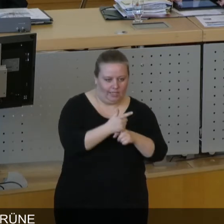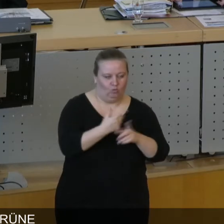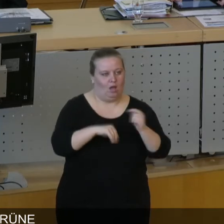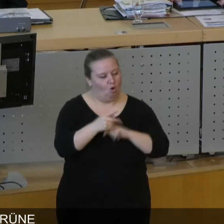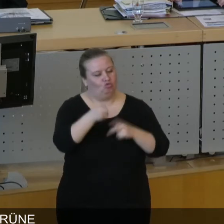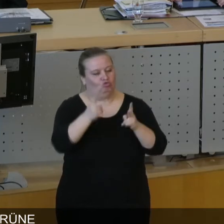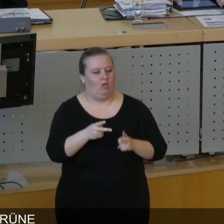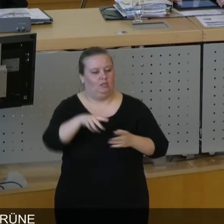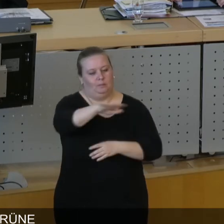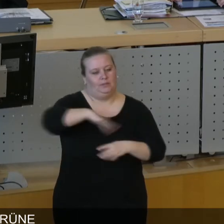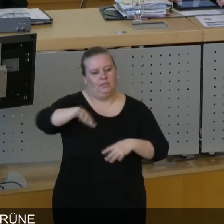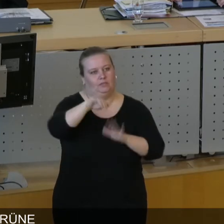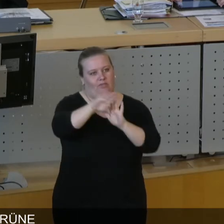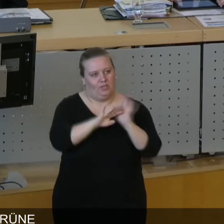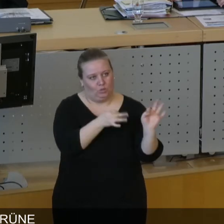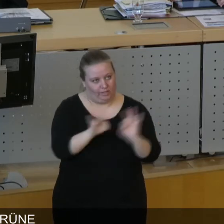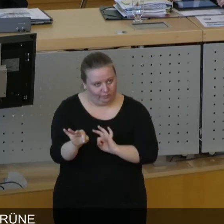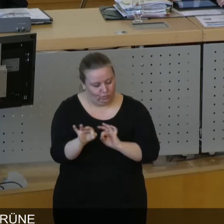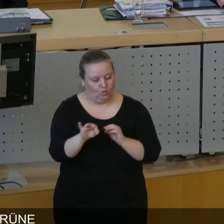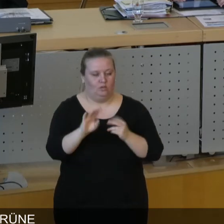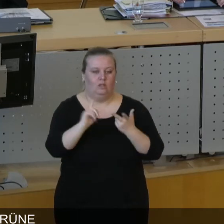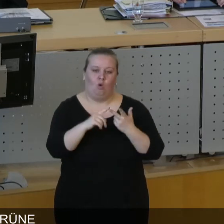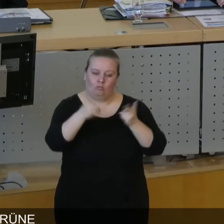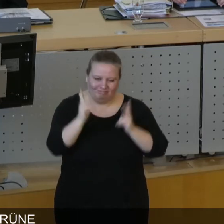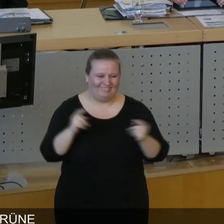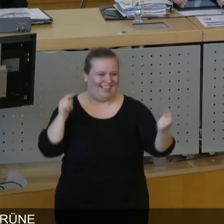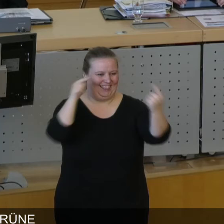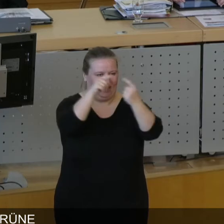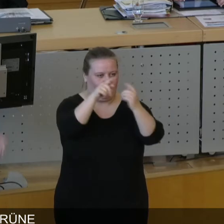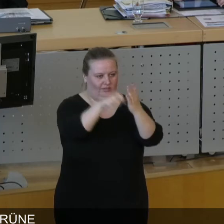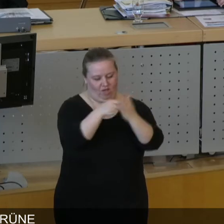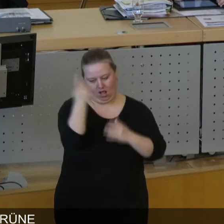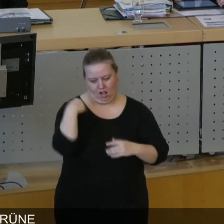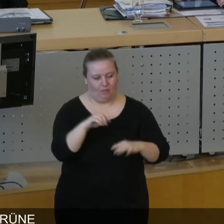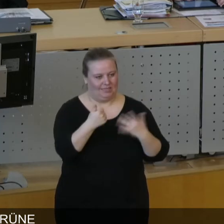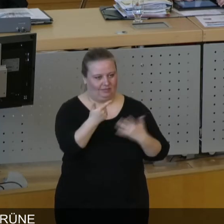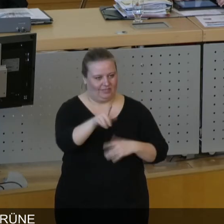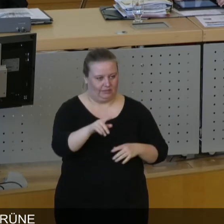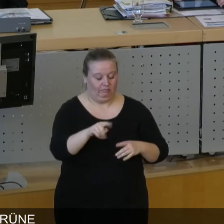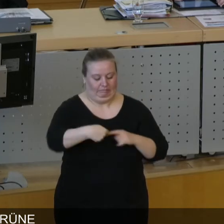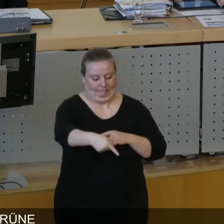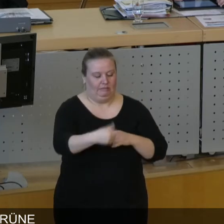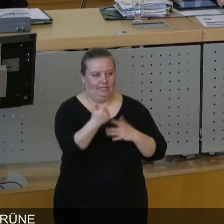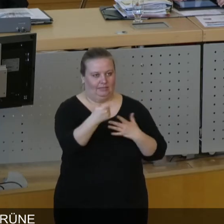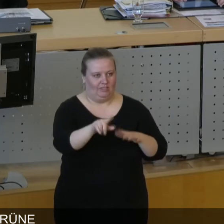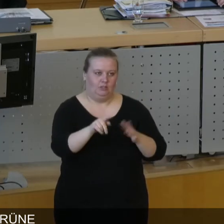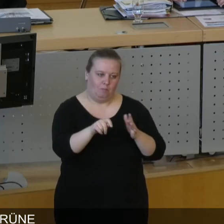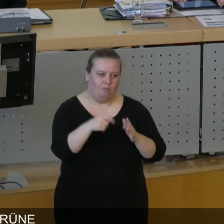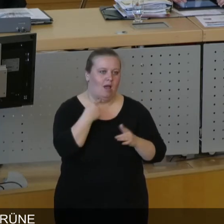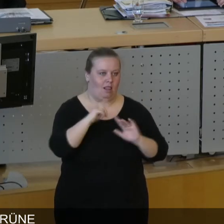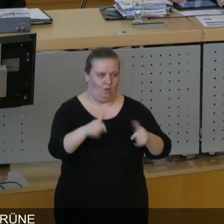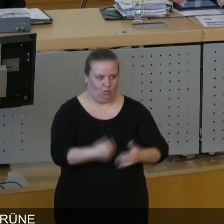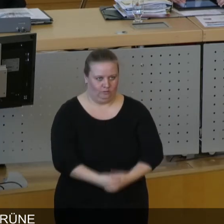Stadtbezirksverfassung einzuführen. Wir haben es geschafft, auch die Direktwahl einzuführen, die jetzt am 26. Mai zum Glück zum ersten Mal